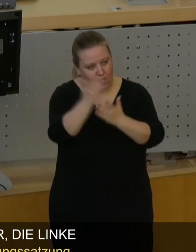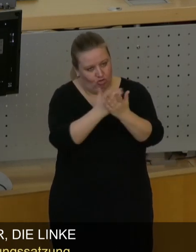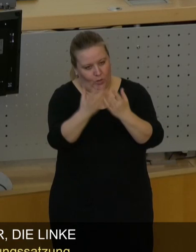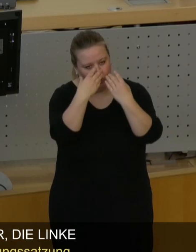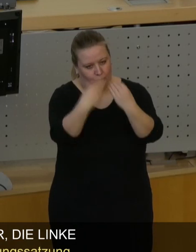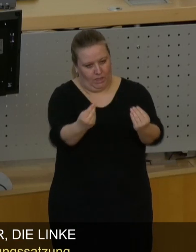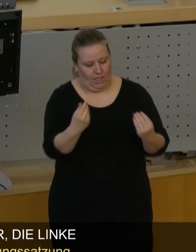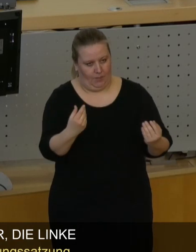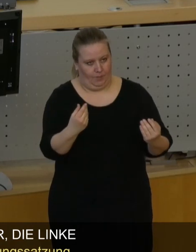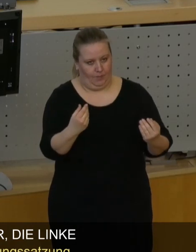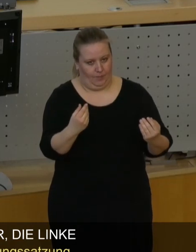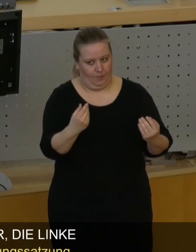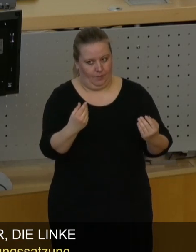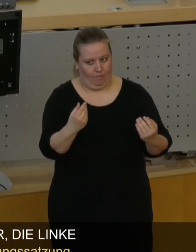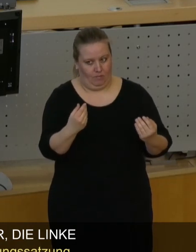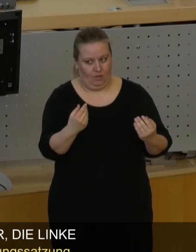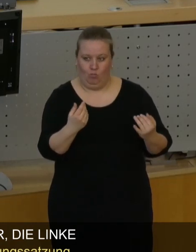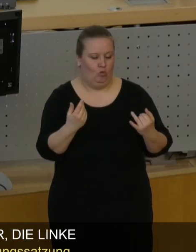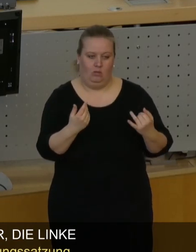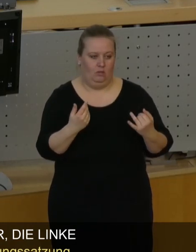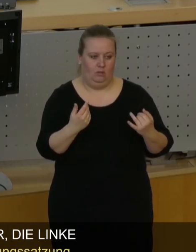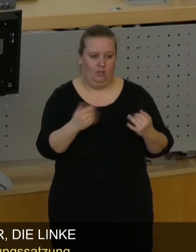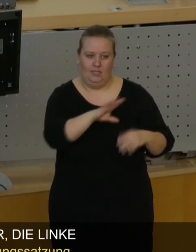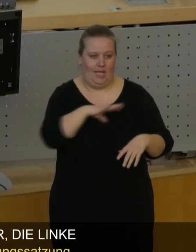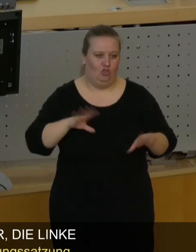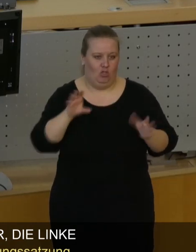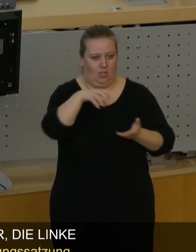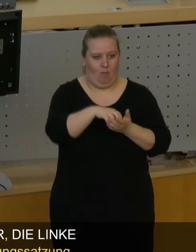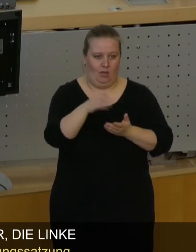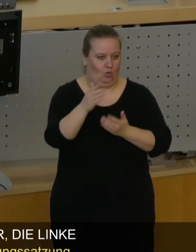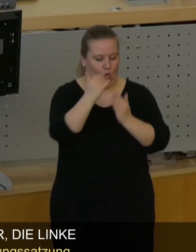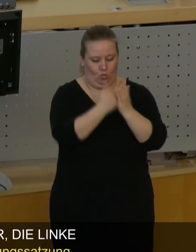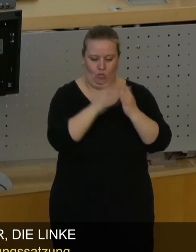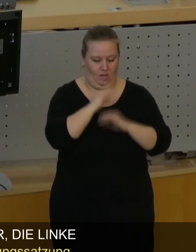übernehmen, das dürfen wir leider nach sächsischer Gemeindeordnung nicht.